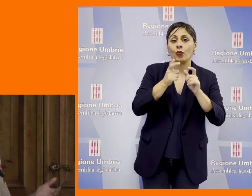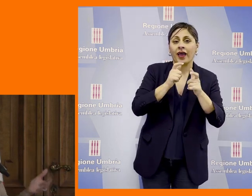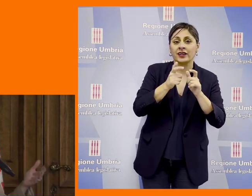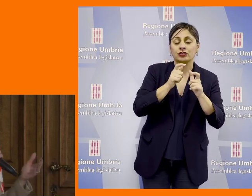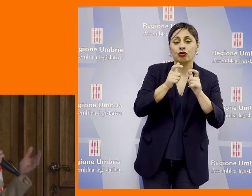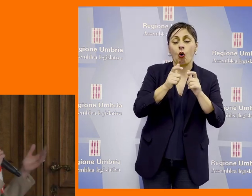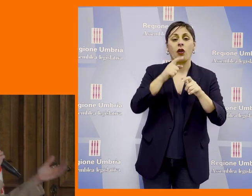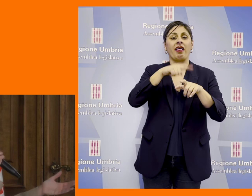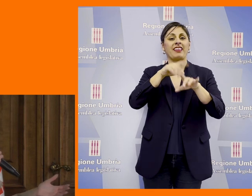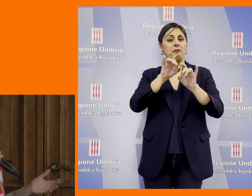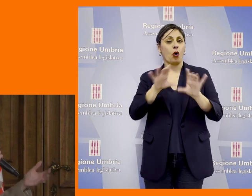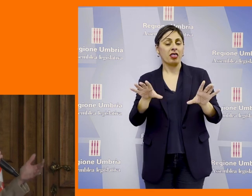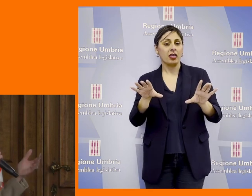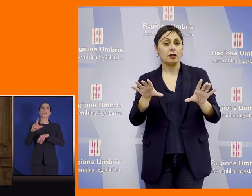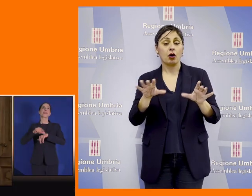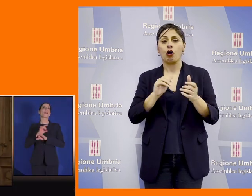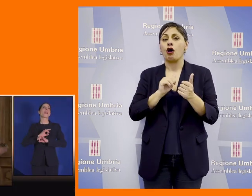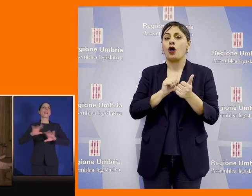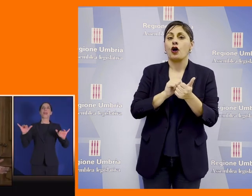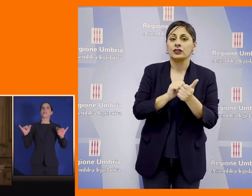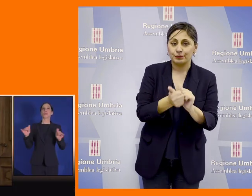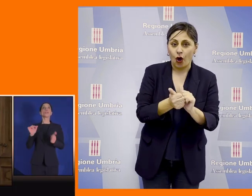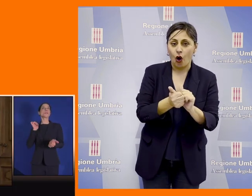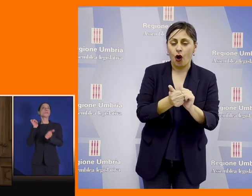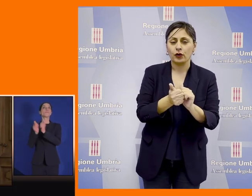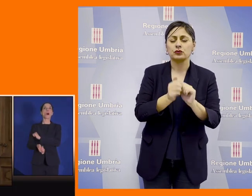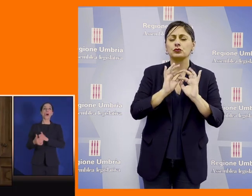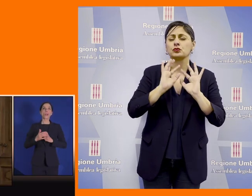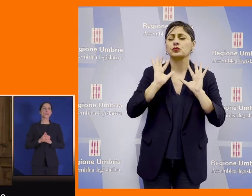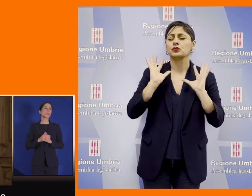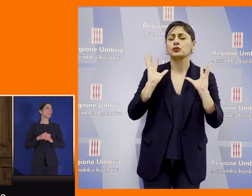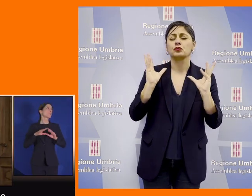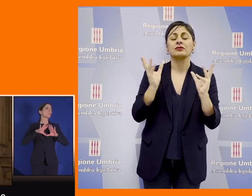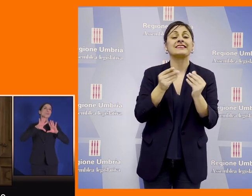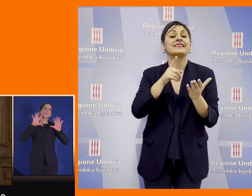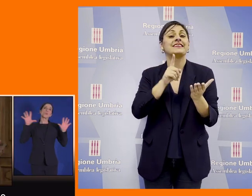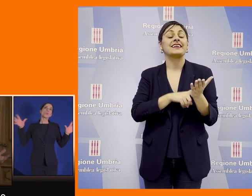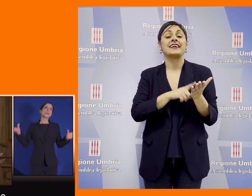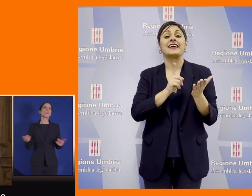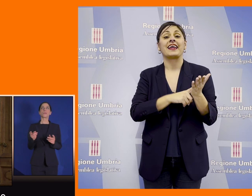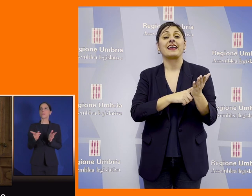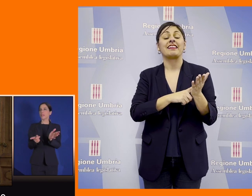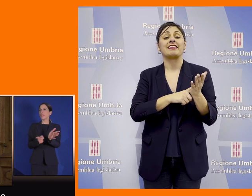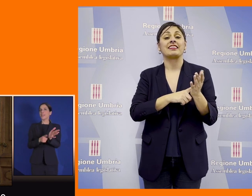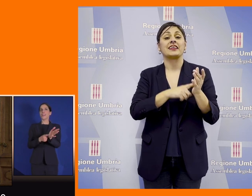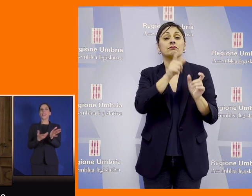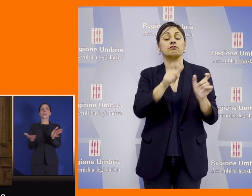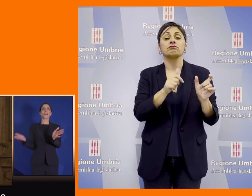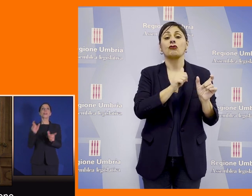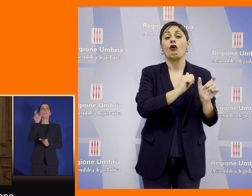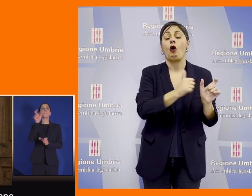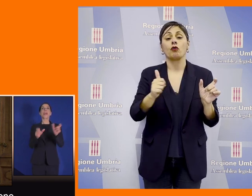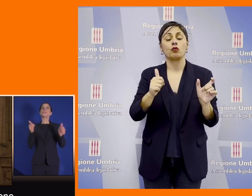comunicazione, al tempo libero, allo sport a tutti quelli che sono i diritti di ogni